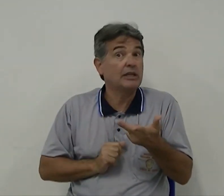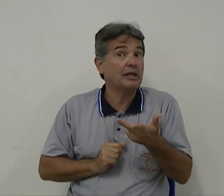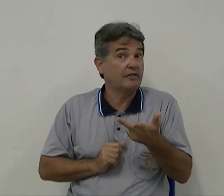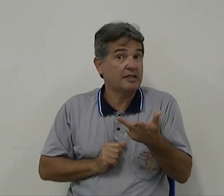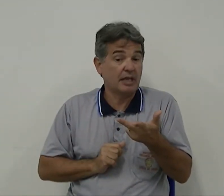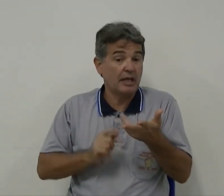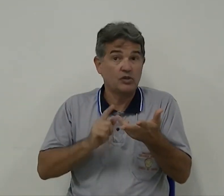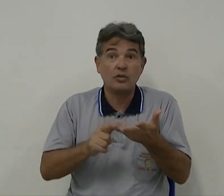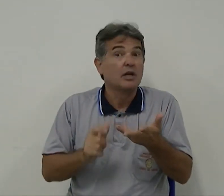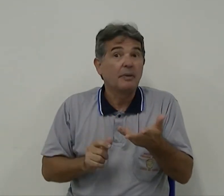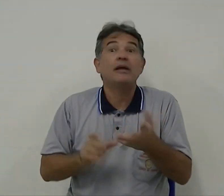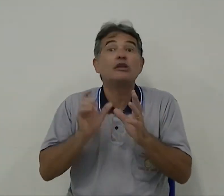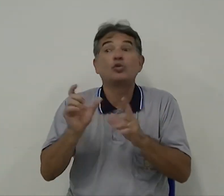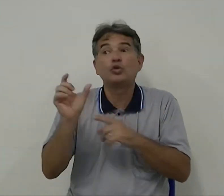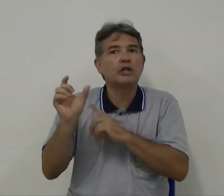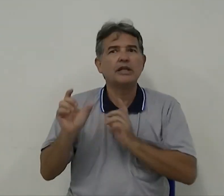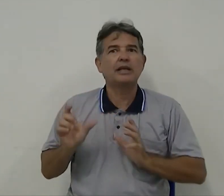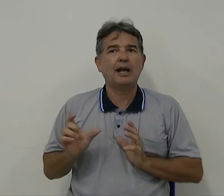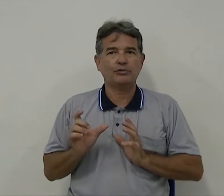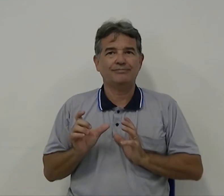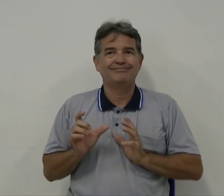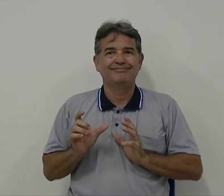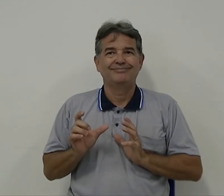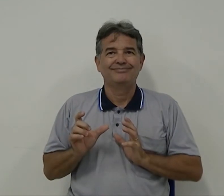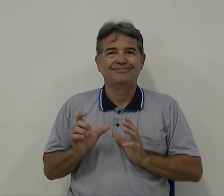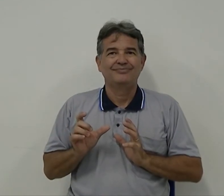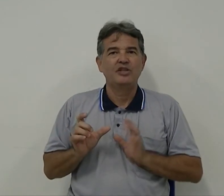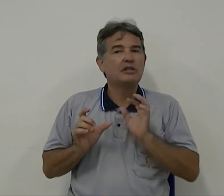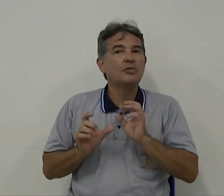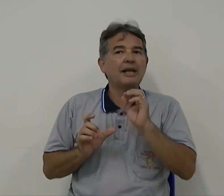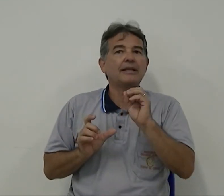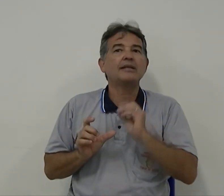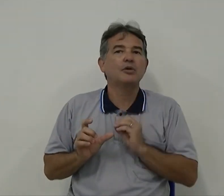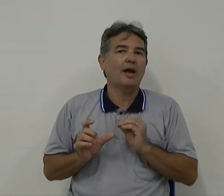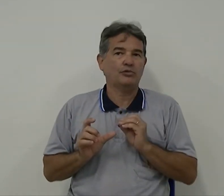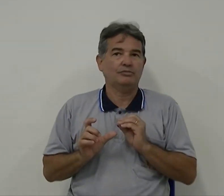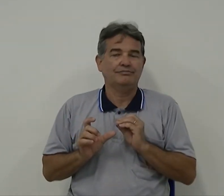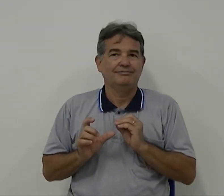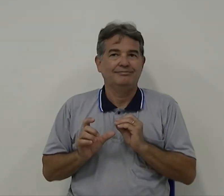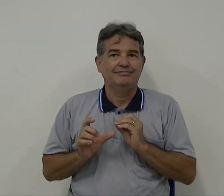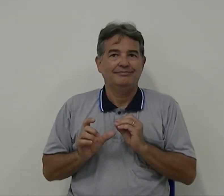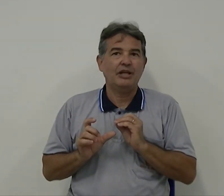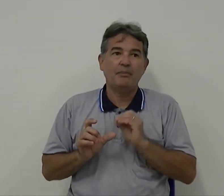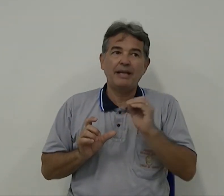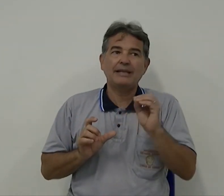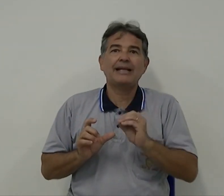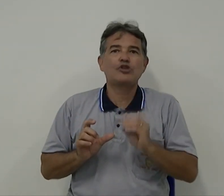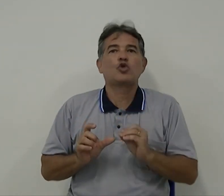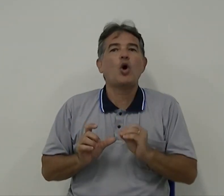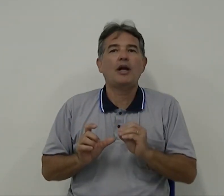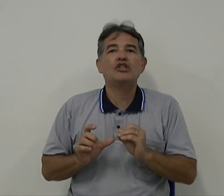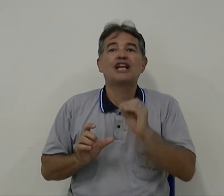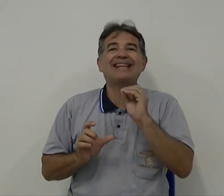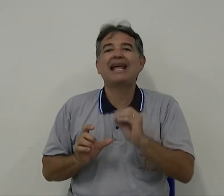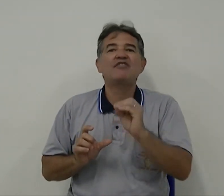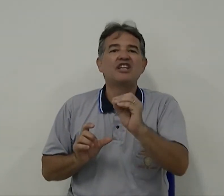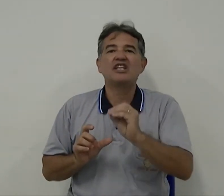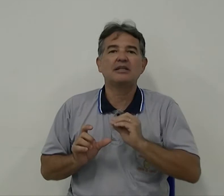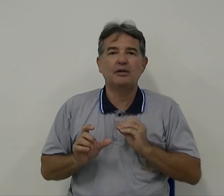de livre acesso, tudo tem que ter o laudo. Então, ela tem que ter o laudo. Para entrar na escola, já deveria ter o